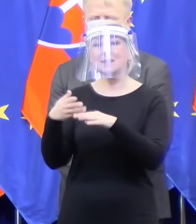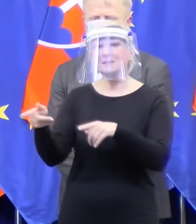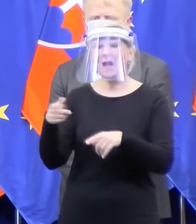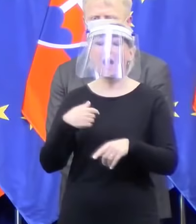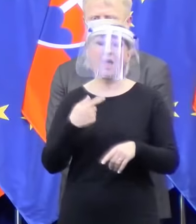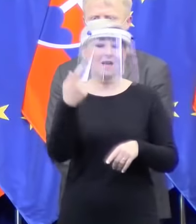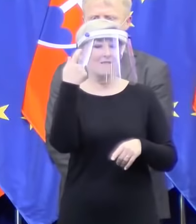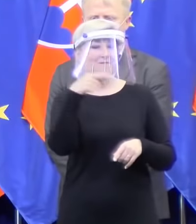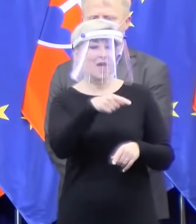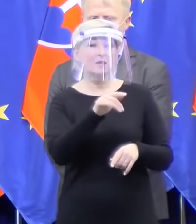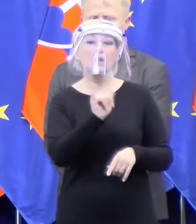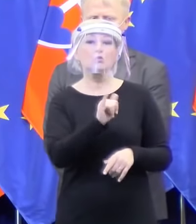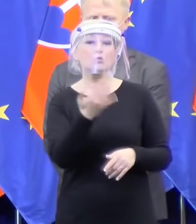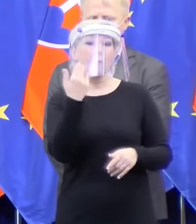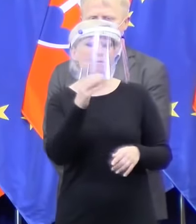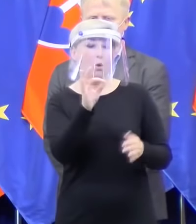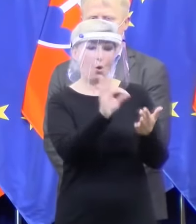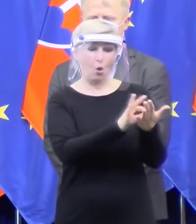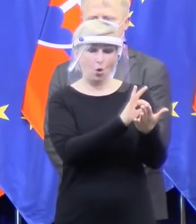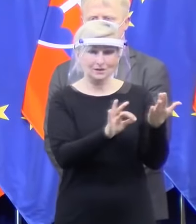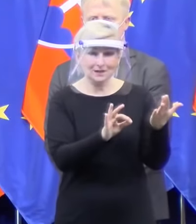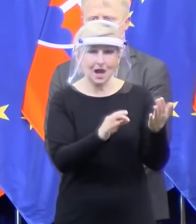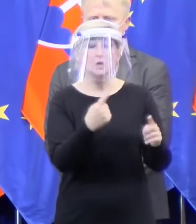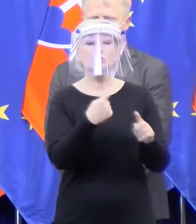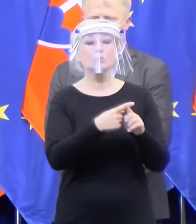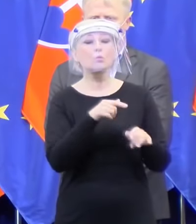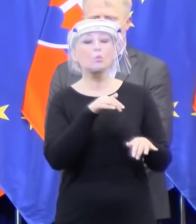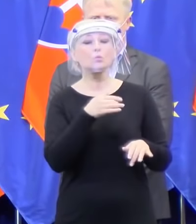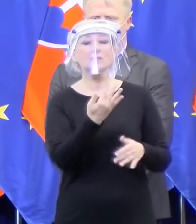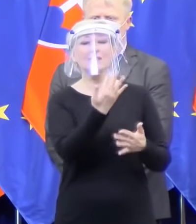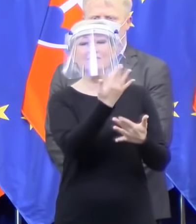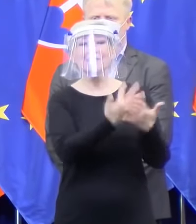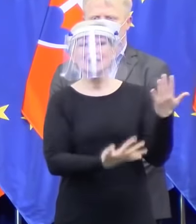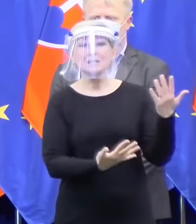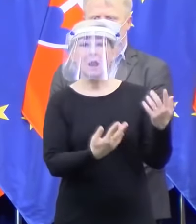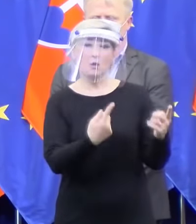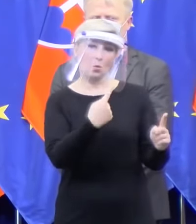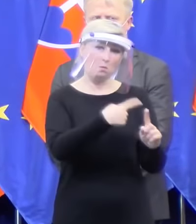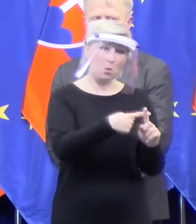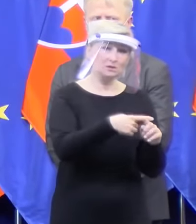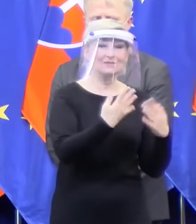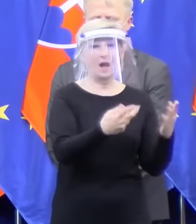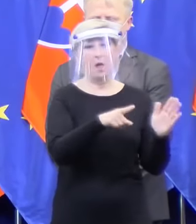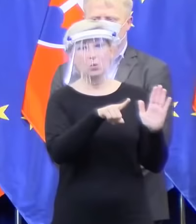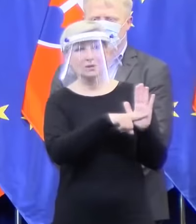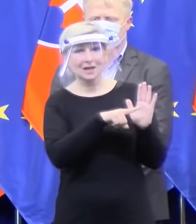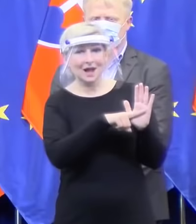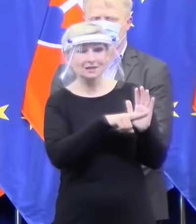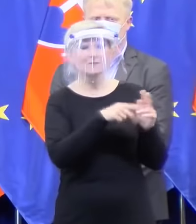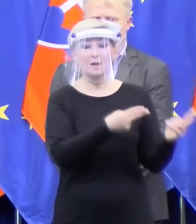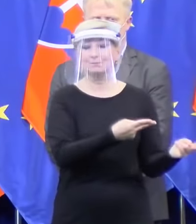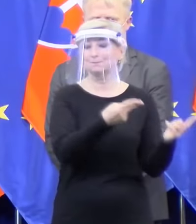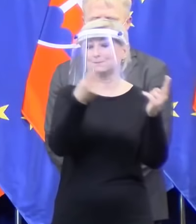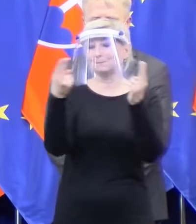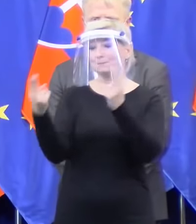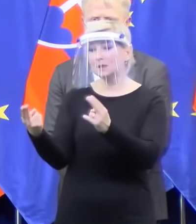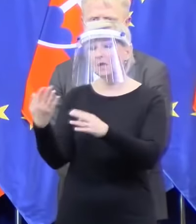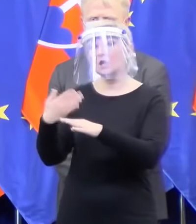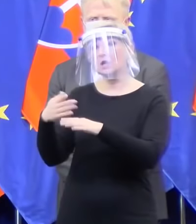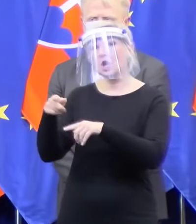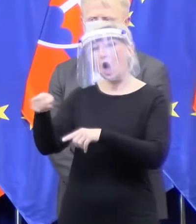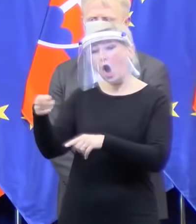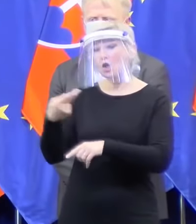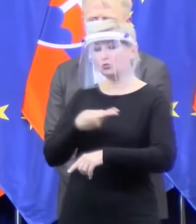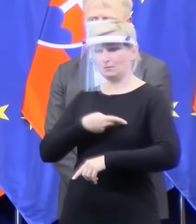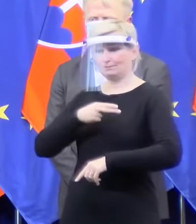niekto testovaný pozitívne, aby dostali všetky zložky, ktoré sú kompetentné túto informáciou, aby mohli zabezpečiť